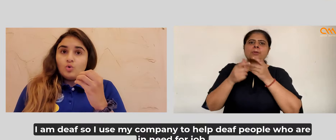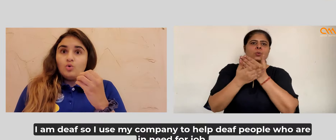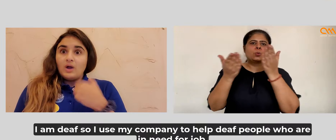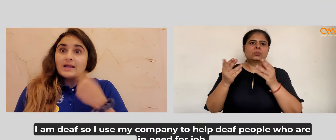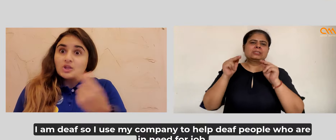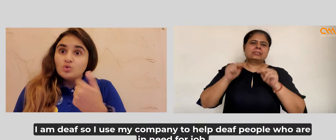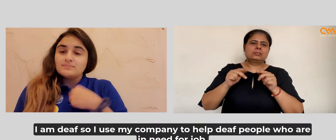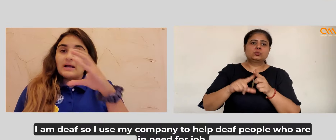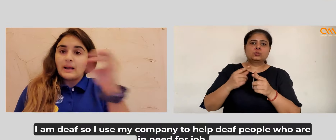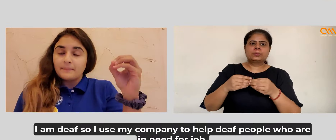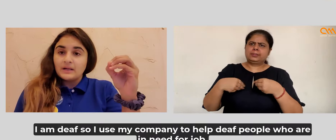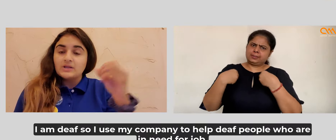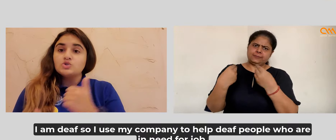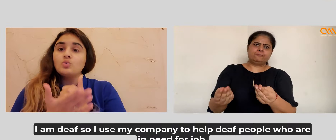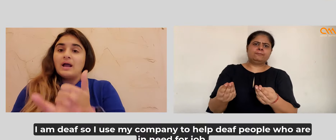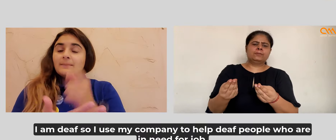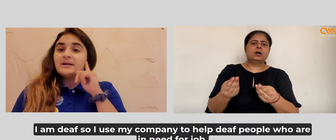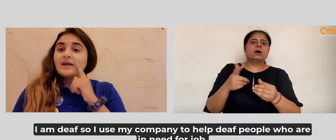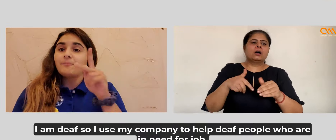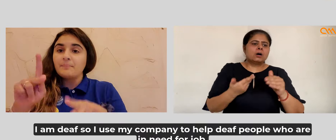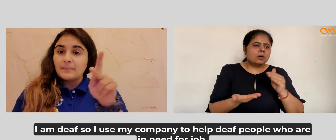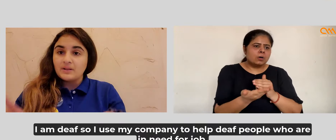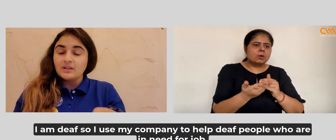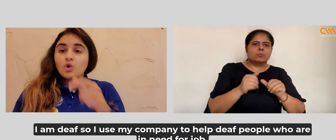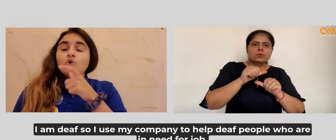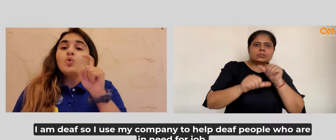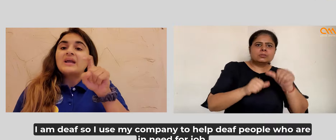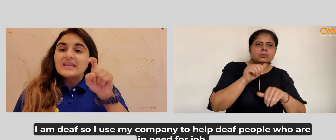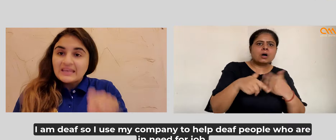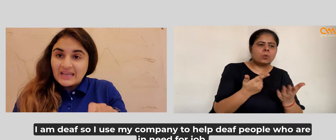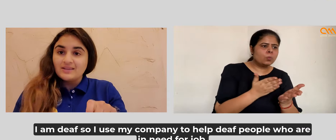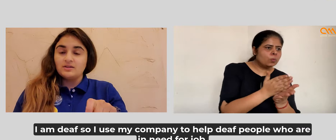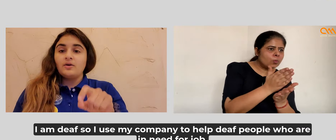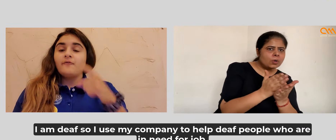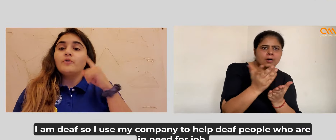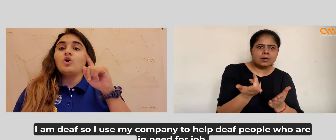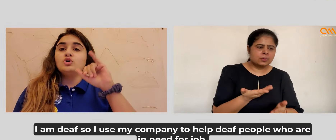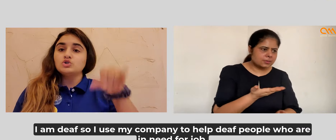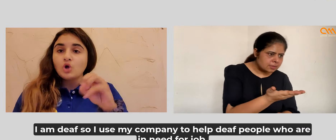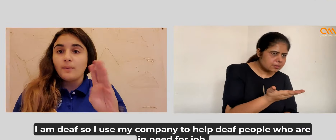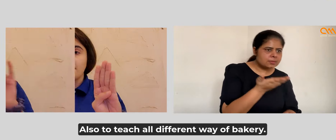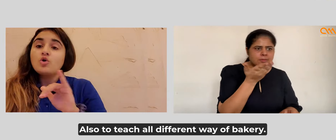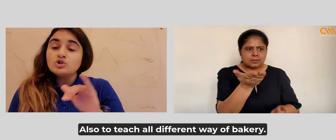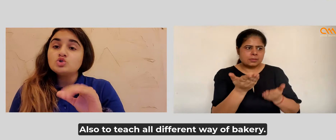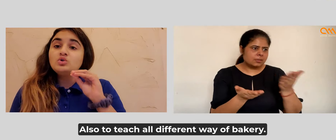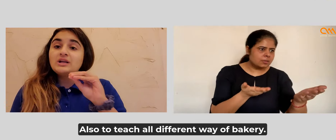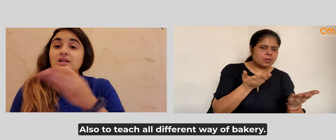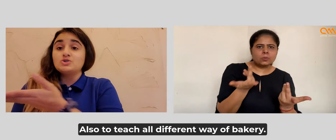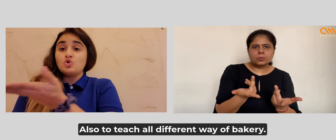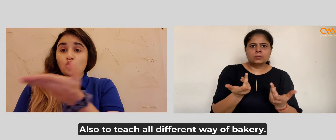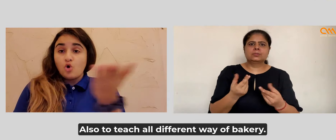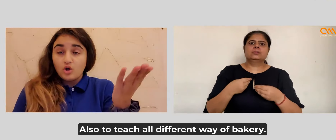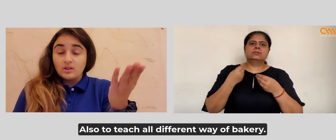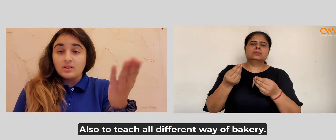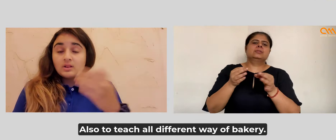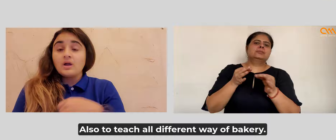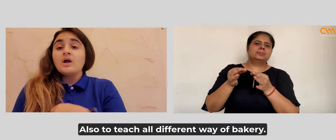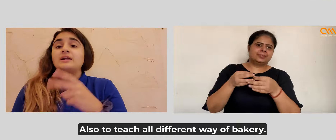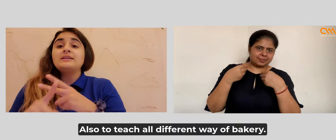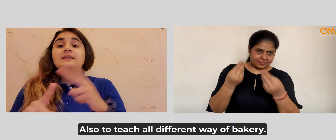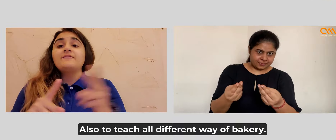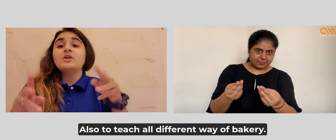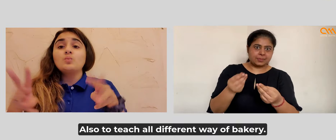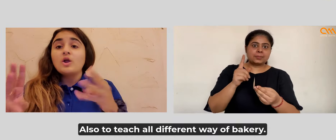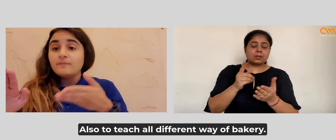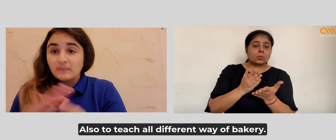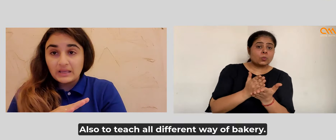अपनी कमपनी में बधर को नौकरी पर रखती हूँ जिन्हें इसकी जुरुरत है। इसी के साथ बेक करने के तरीके